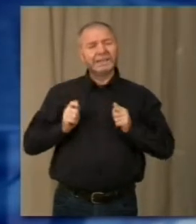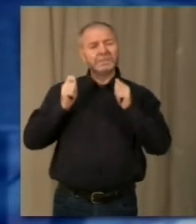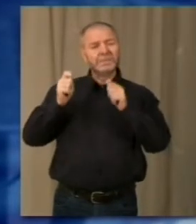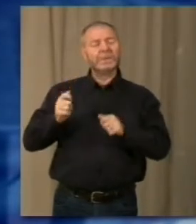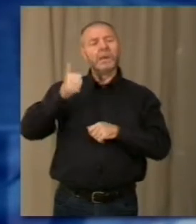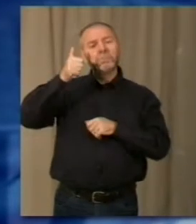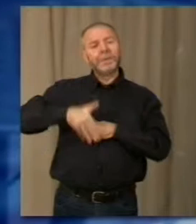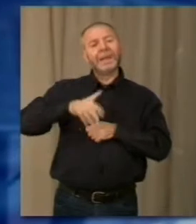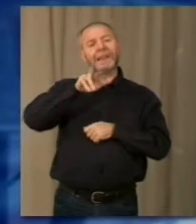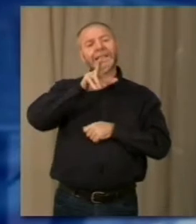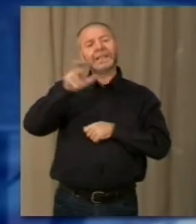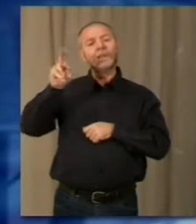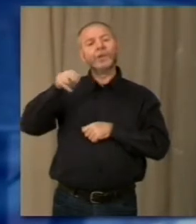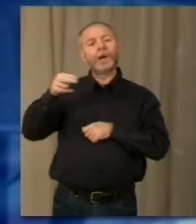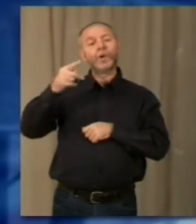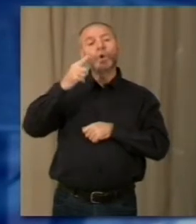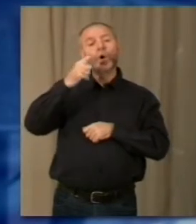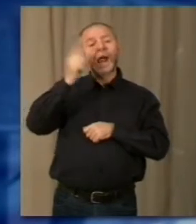1300 euro al giorno.